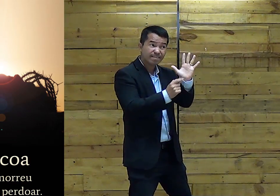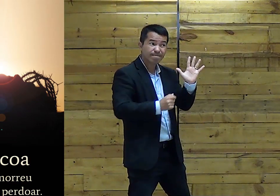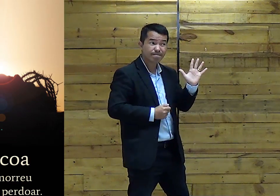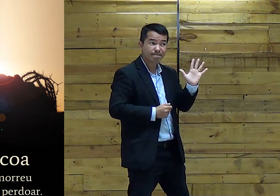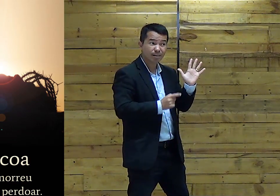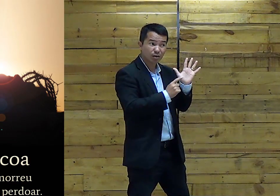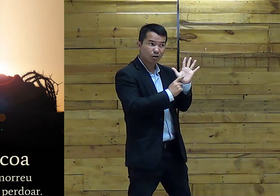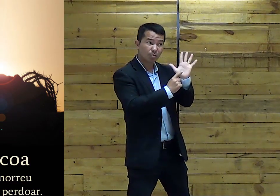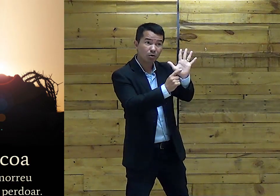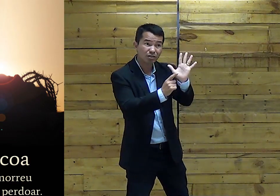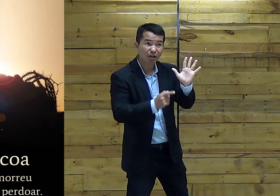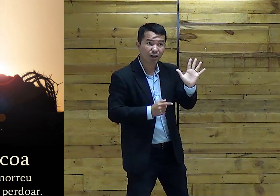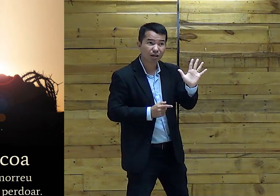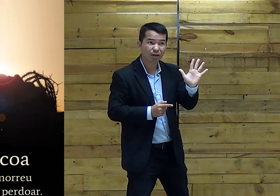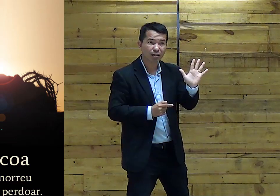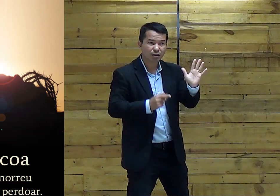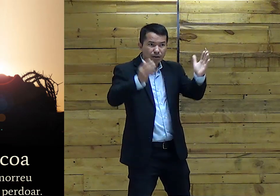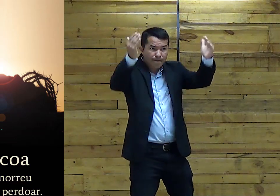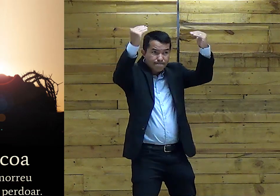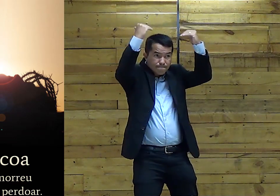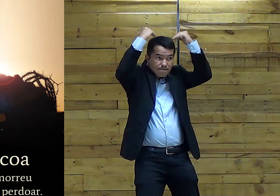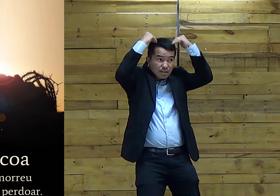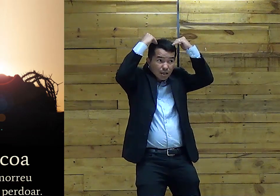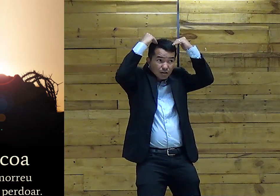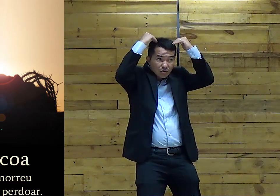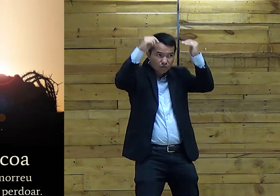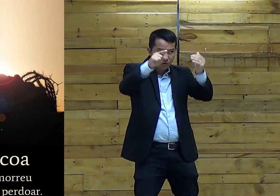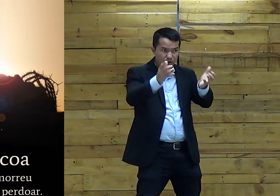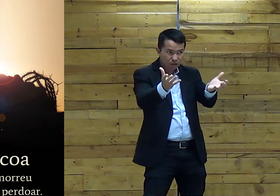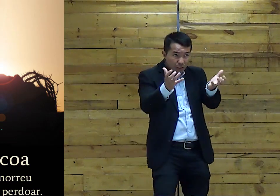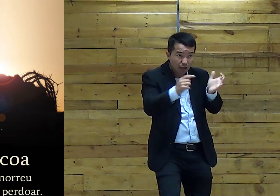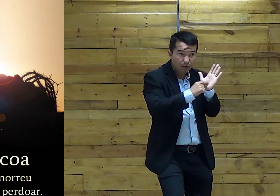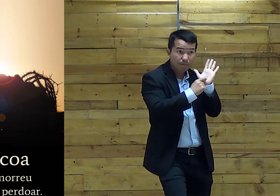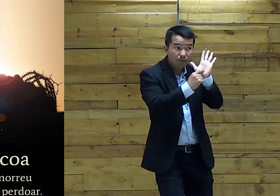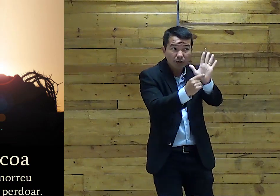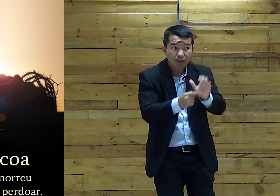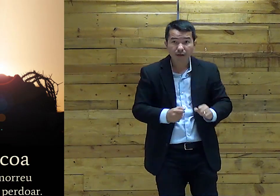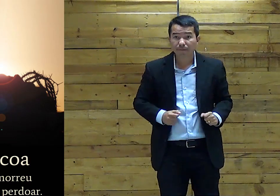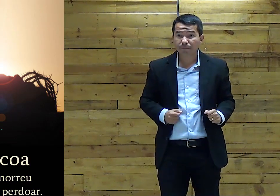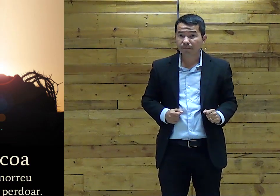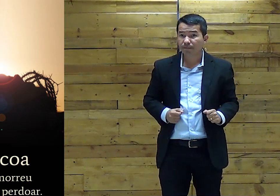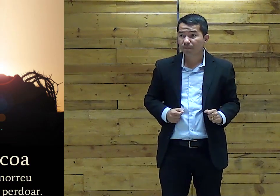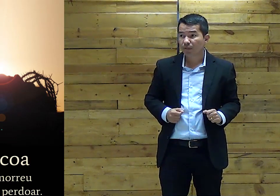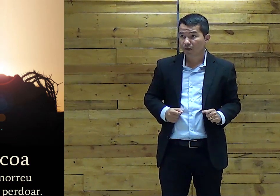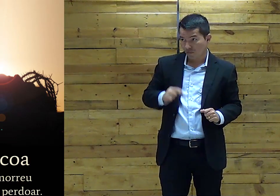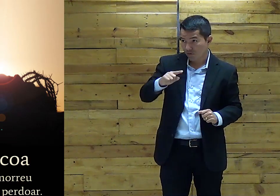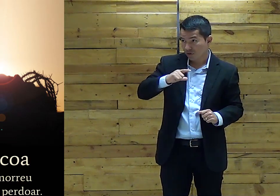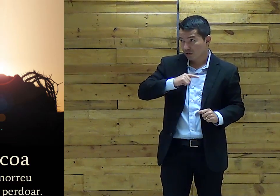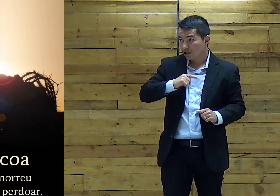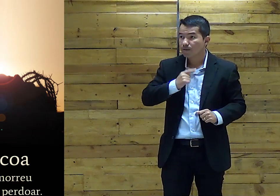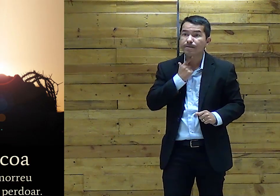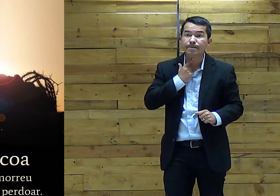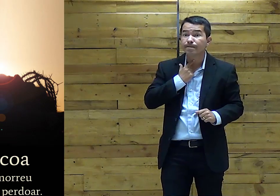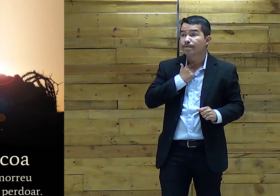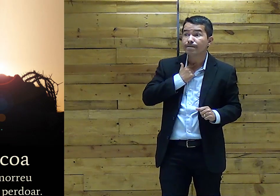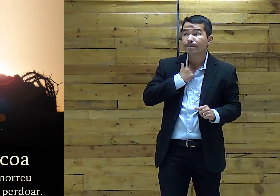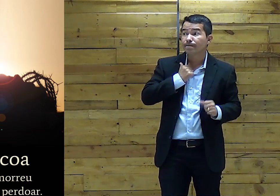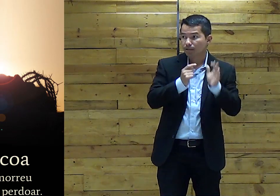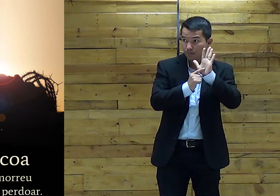tem essa coragem De mostrar o que está dentro de você O que está No secreto